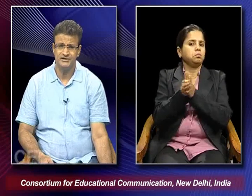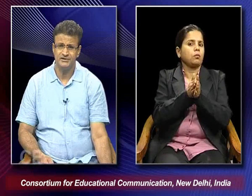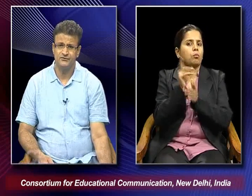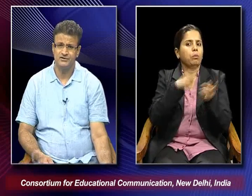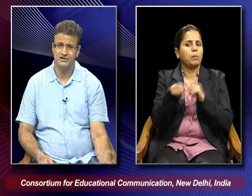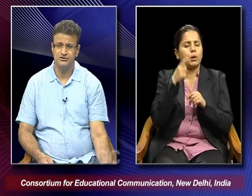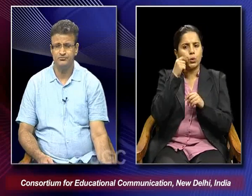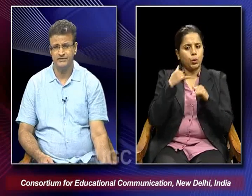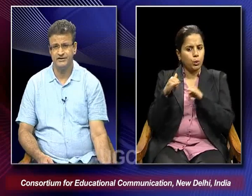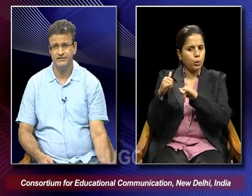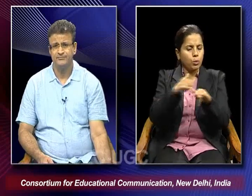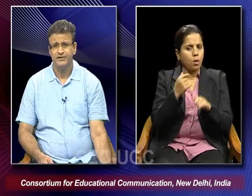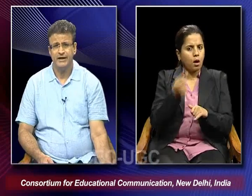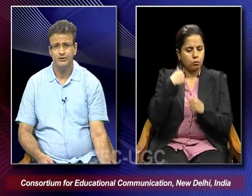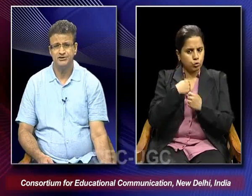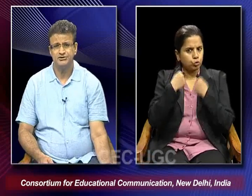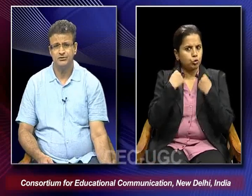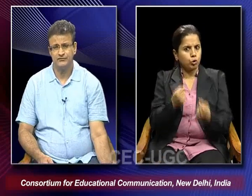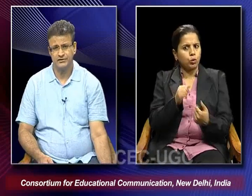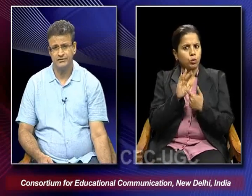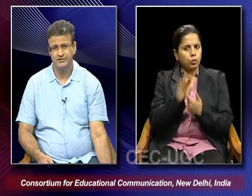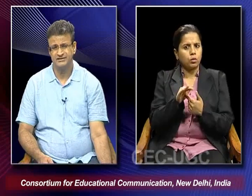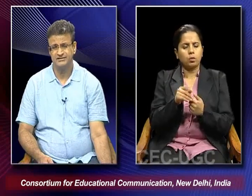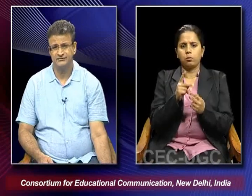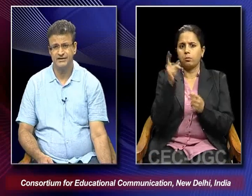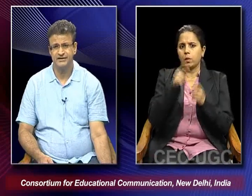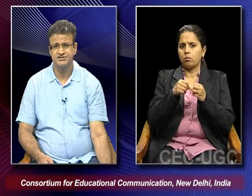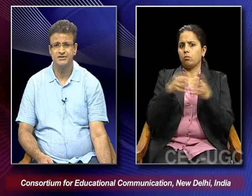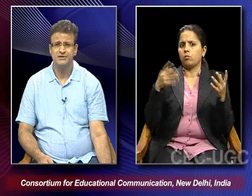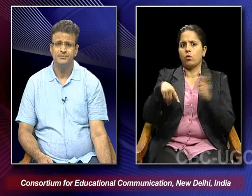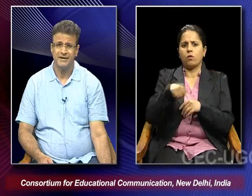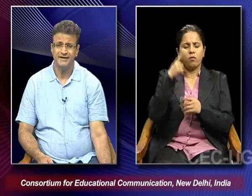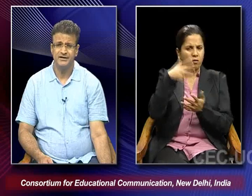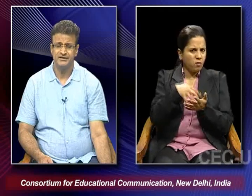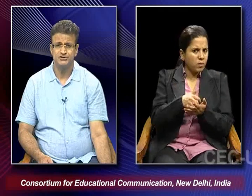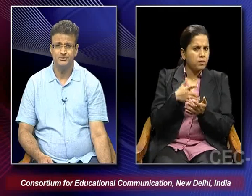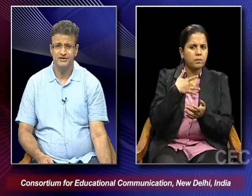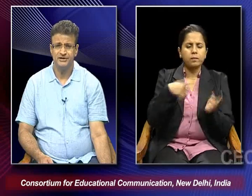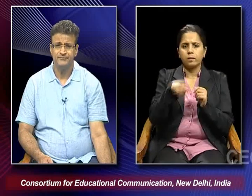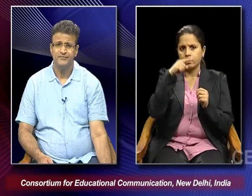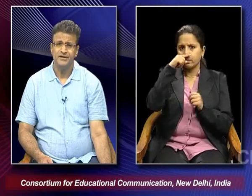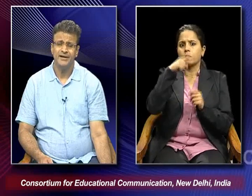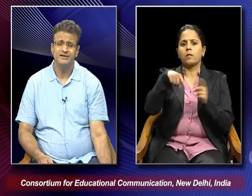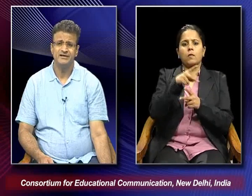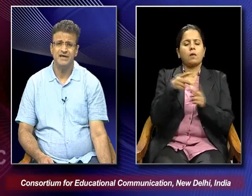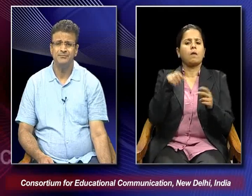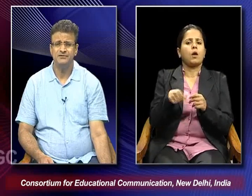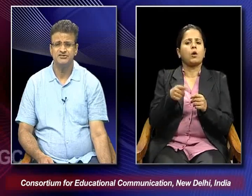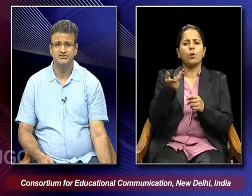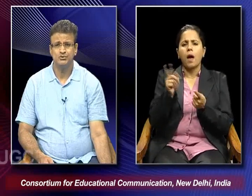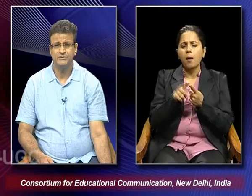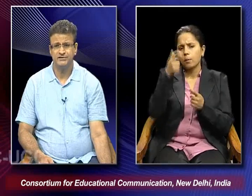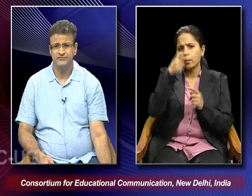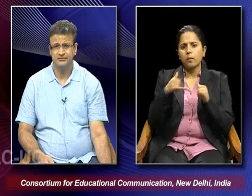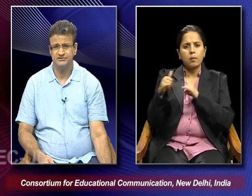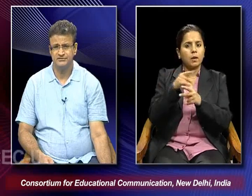humility for the cult of bravery, adulation of vigour rather than weakness, pride against humility. And the example which